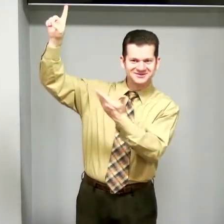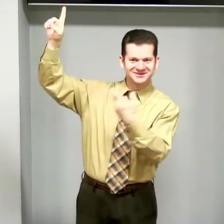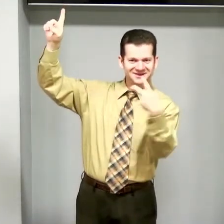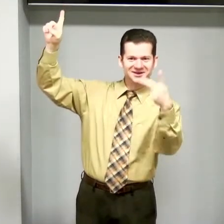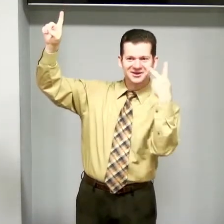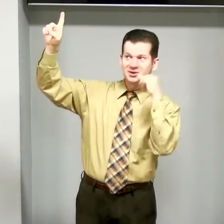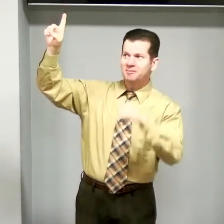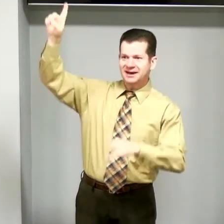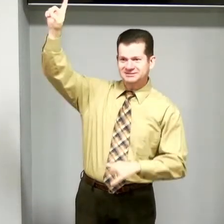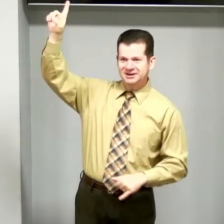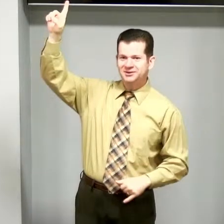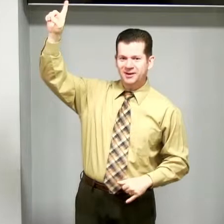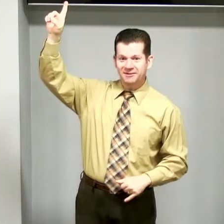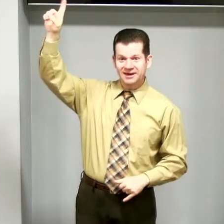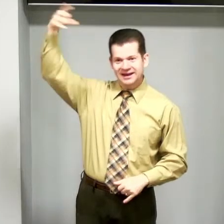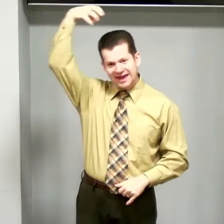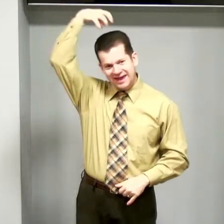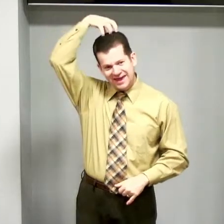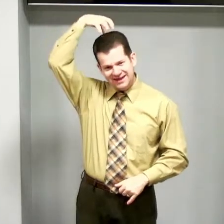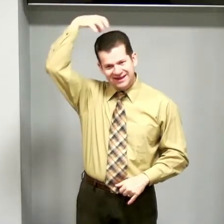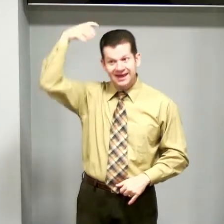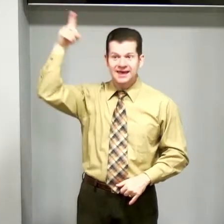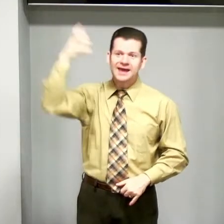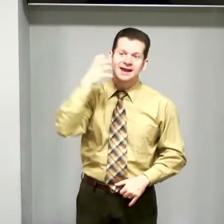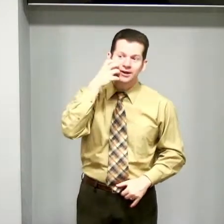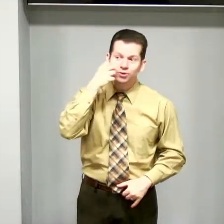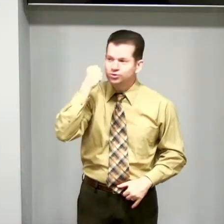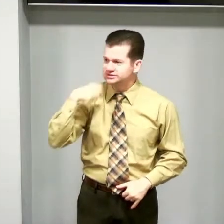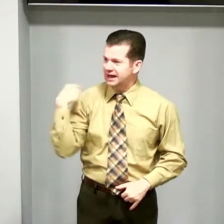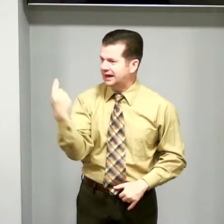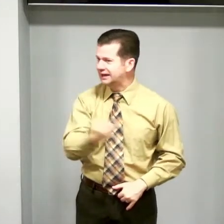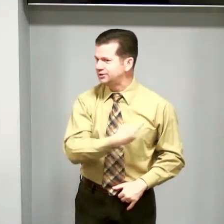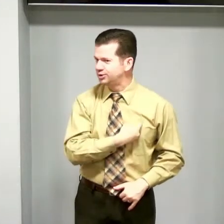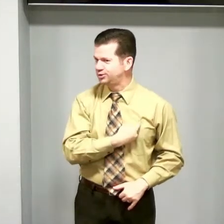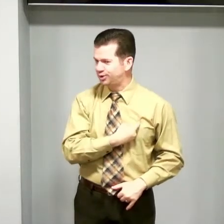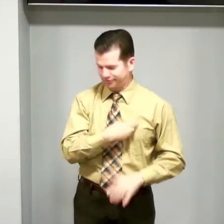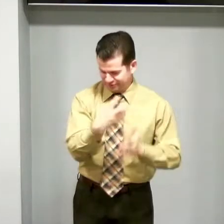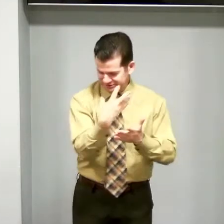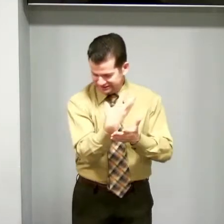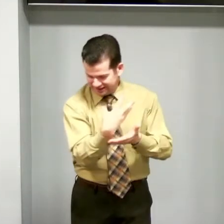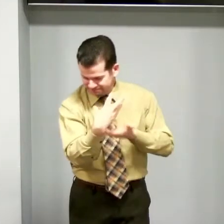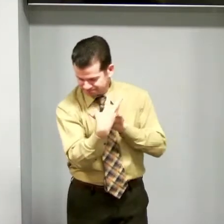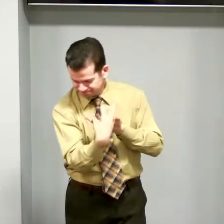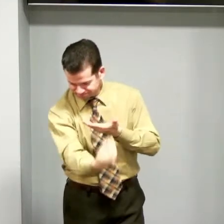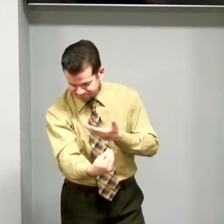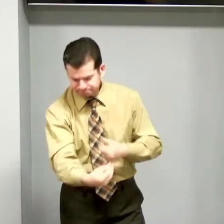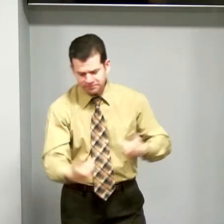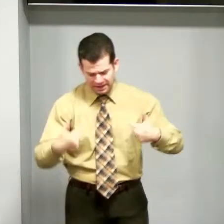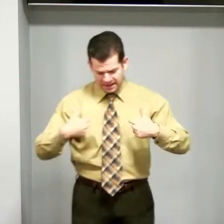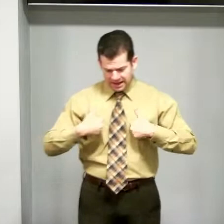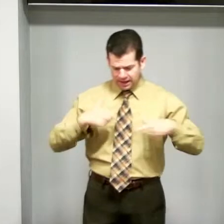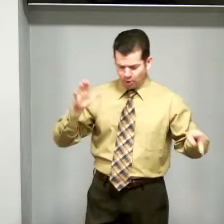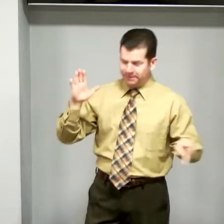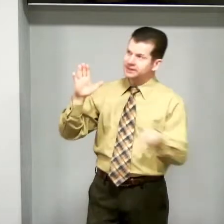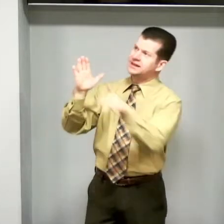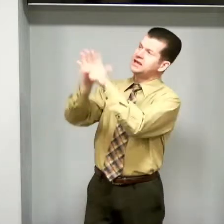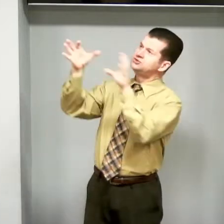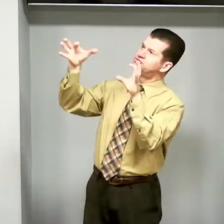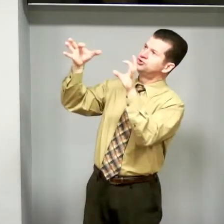O pai é rico, ele é rei, ele nos adotou, vamos cantar? É, eu pertenço